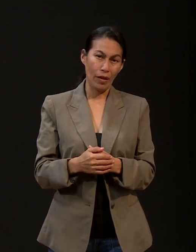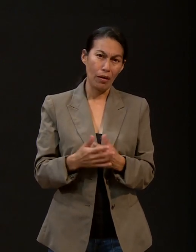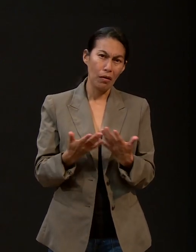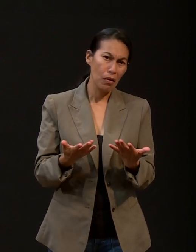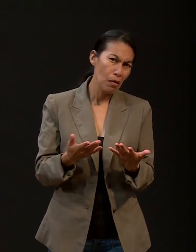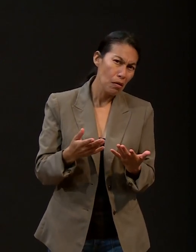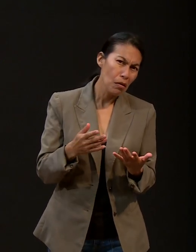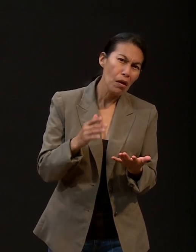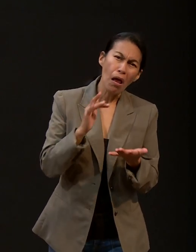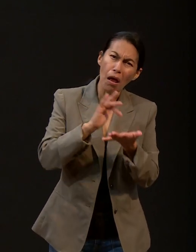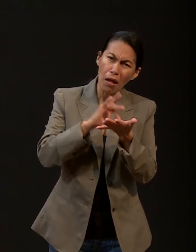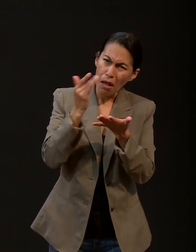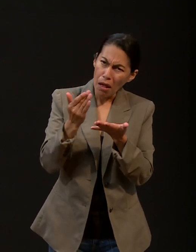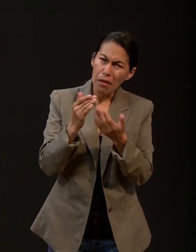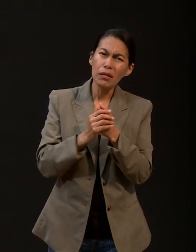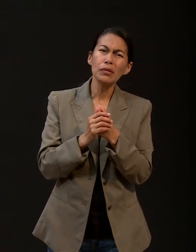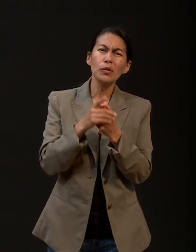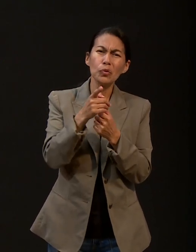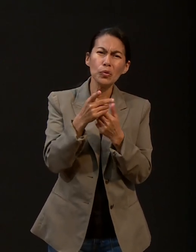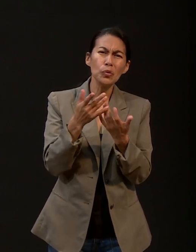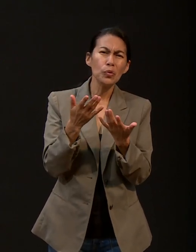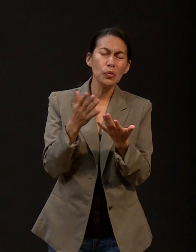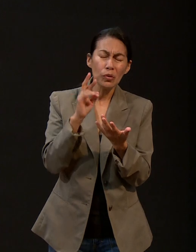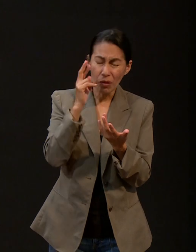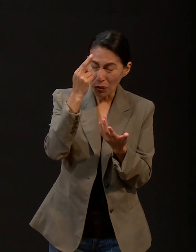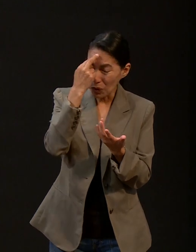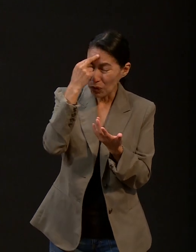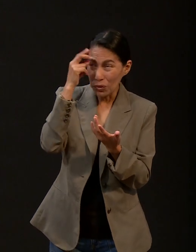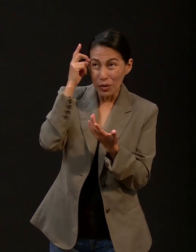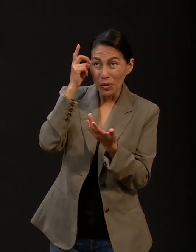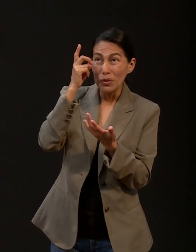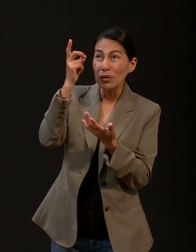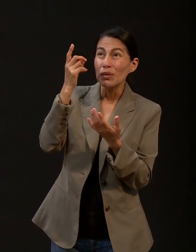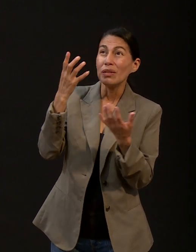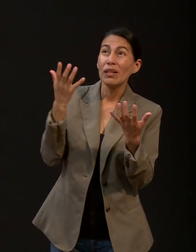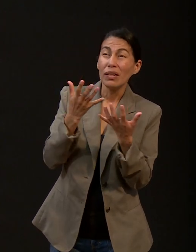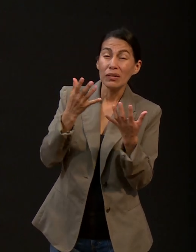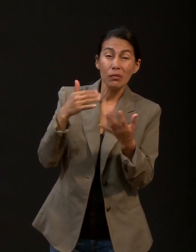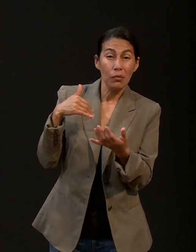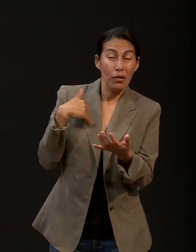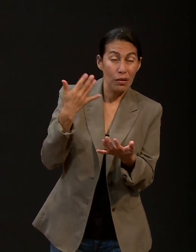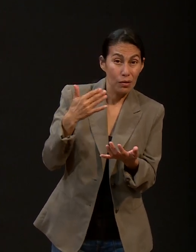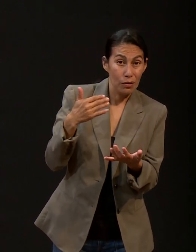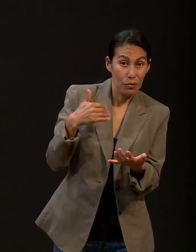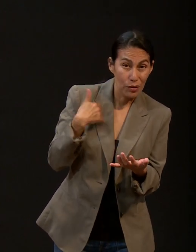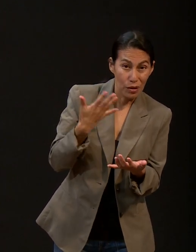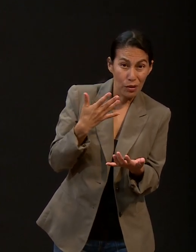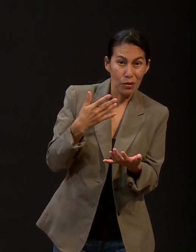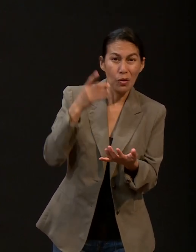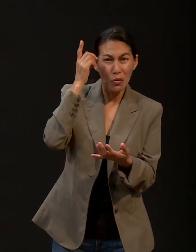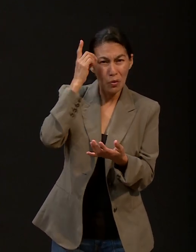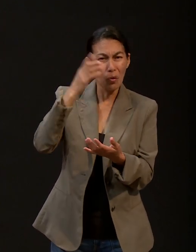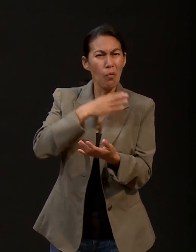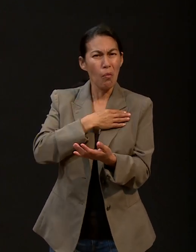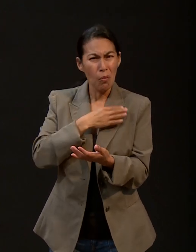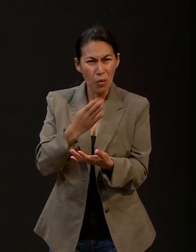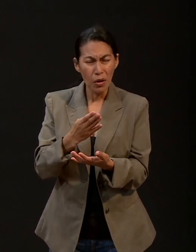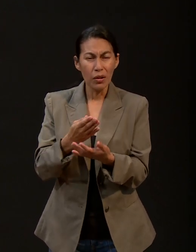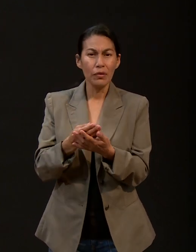necesidades, también agradecimientos, alabanza, reconocimiento de todo lo bueno que ha sido Dios durante